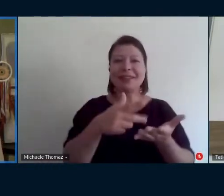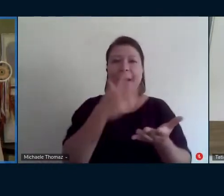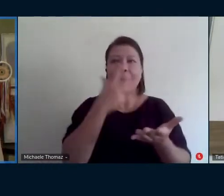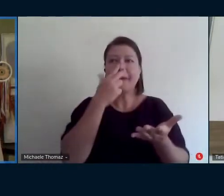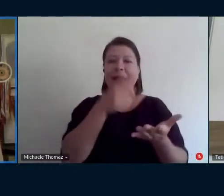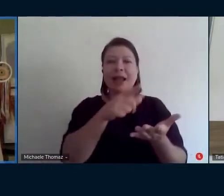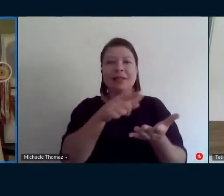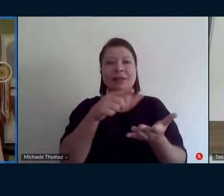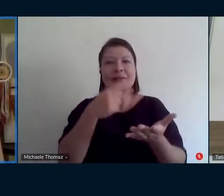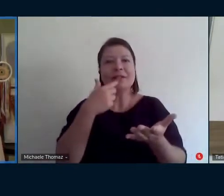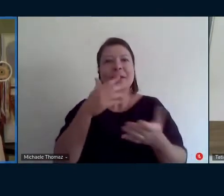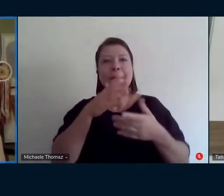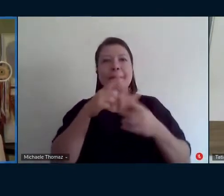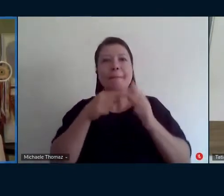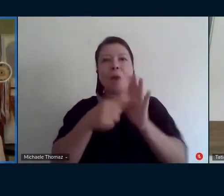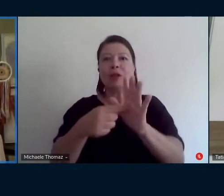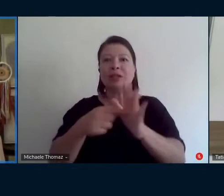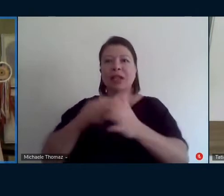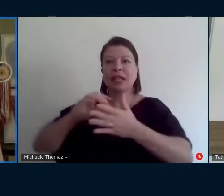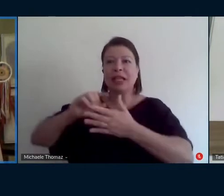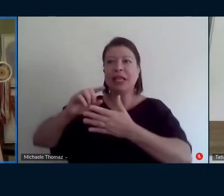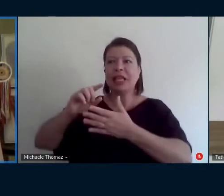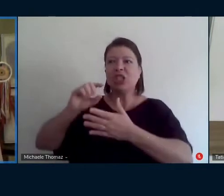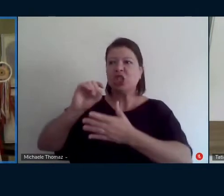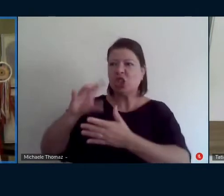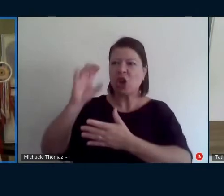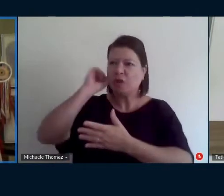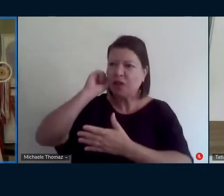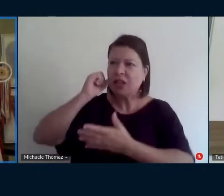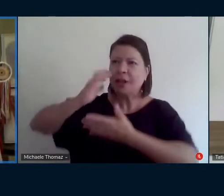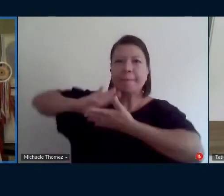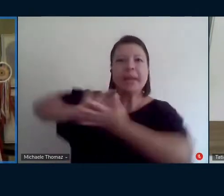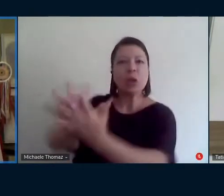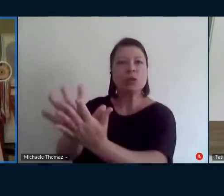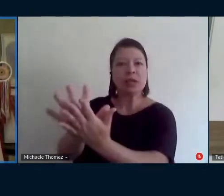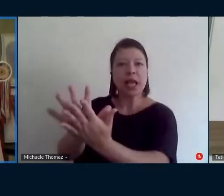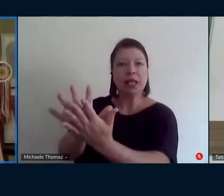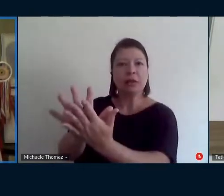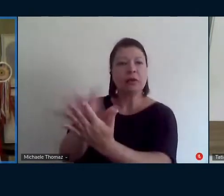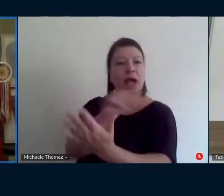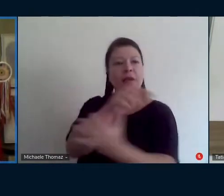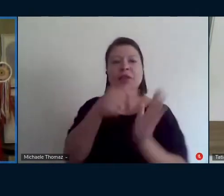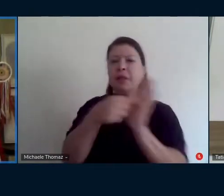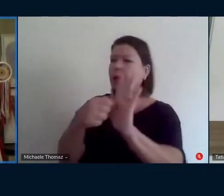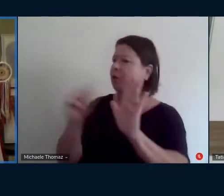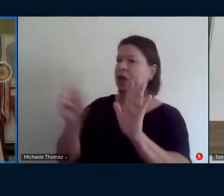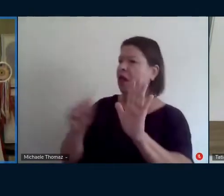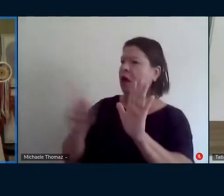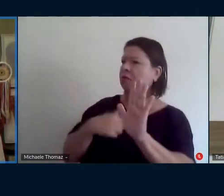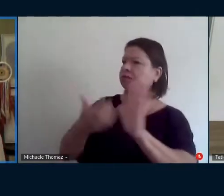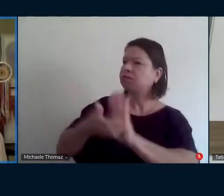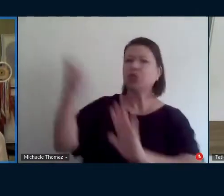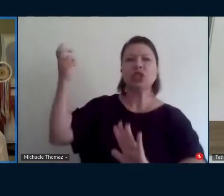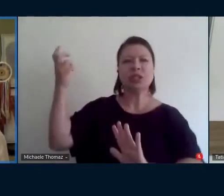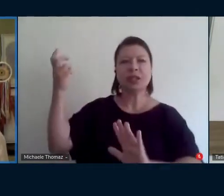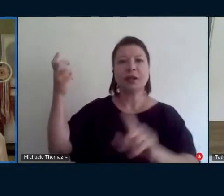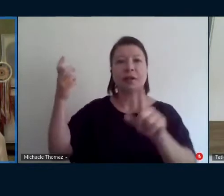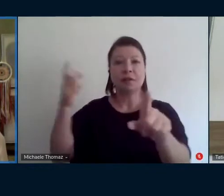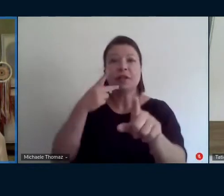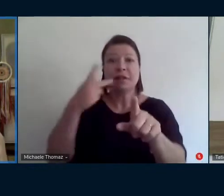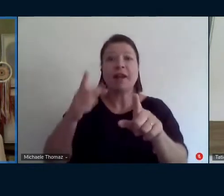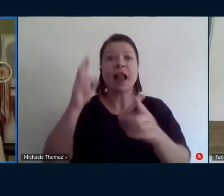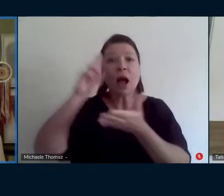deficiência né eu dizia é um conceito social sim quando você aciona vigotes quando você aciona o Foucault você fala exatamente